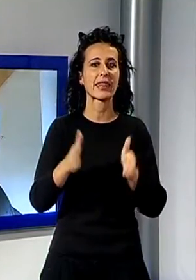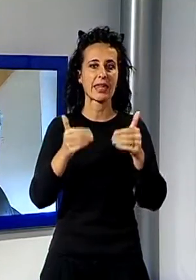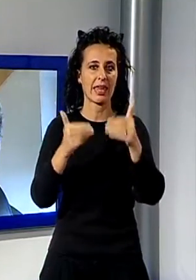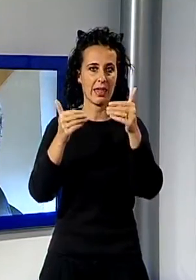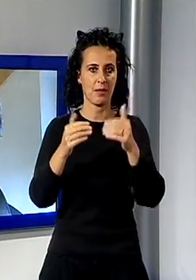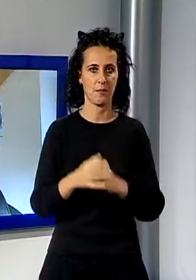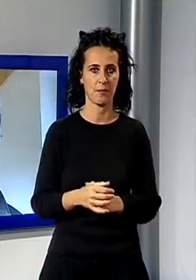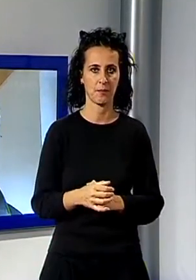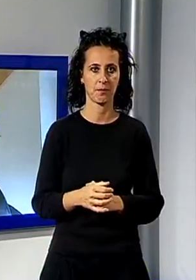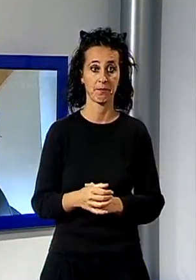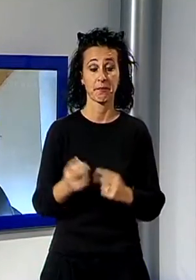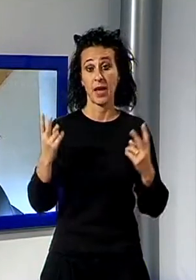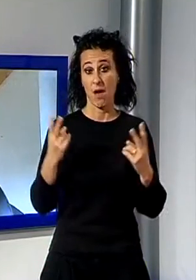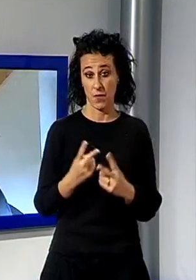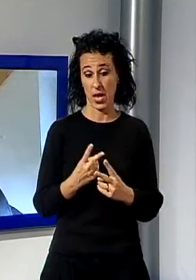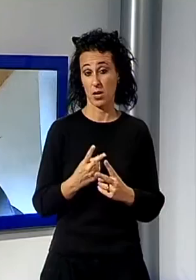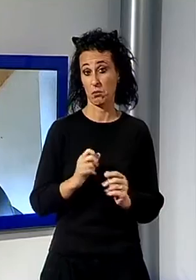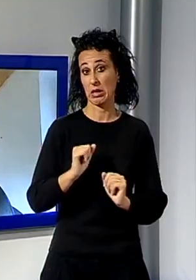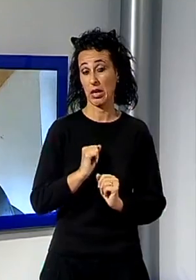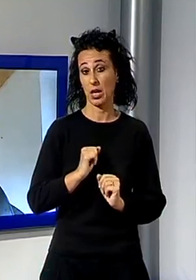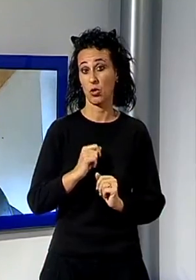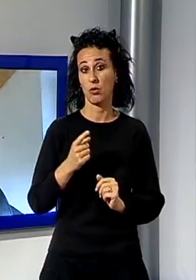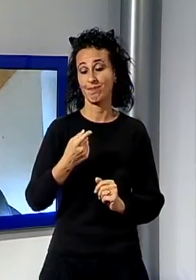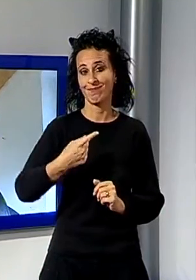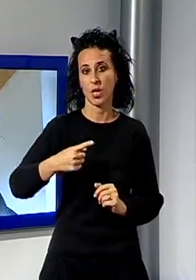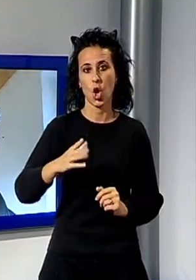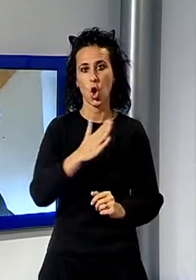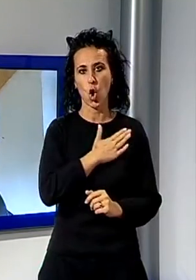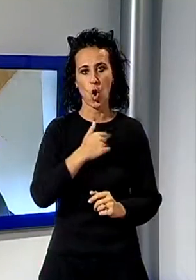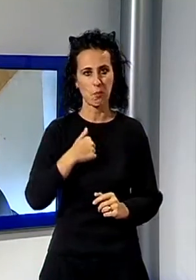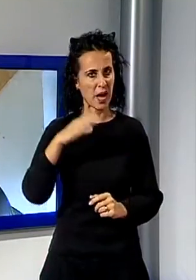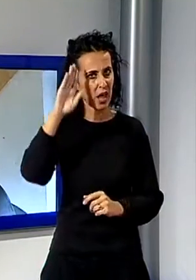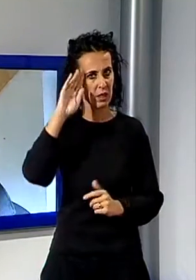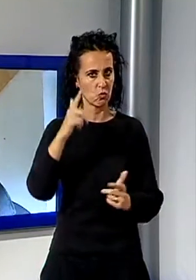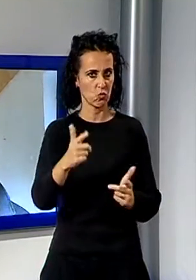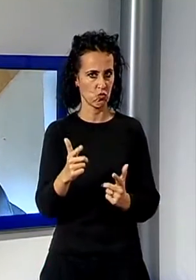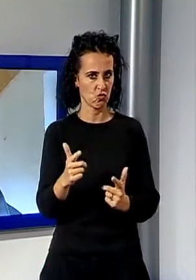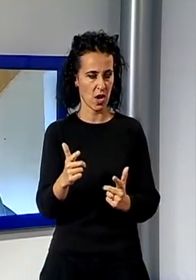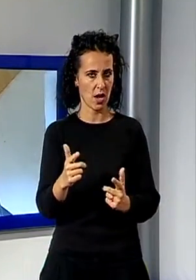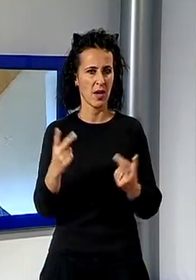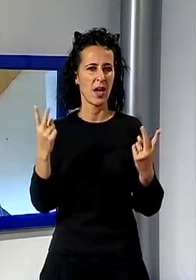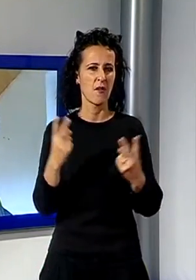scarsa attenzione da parte nostra a questo settore ho trovato più infrazioni e